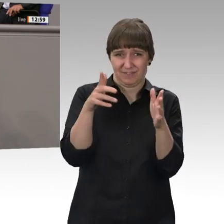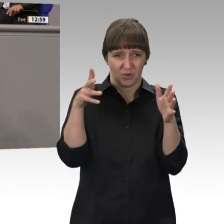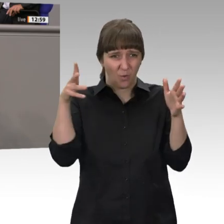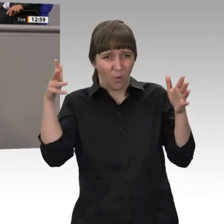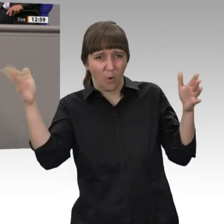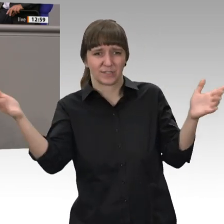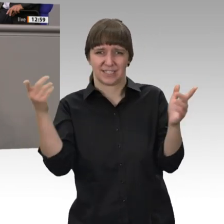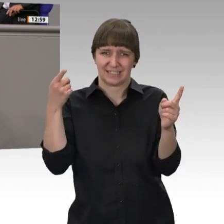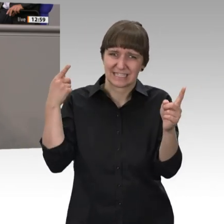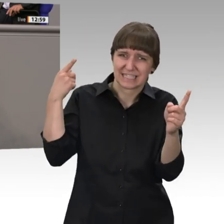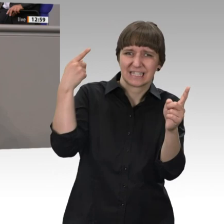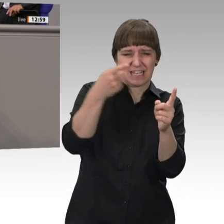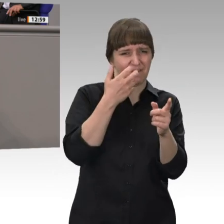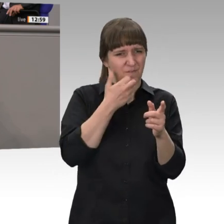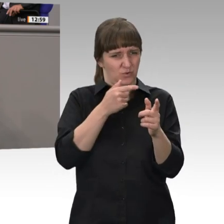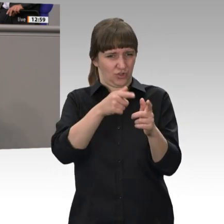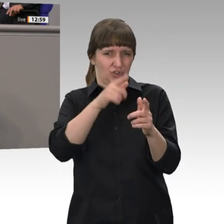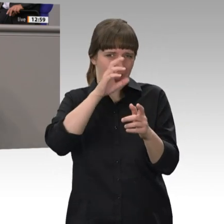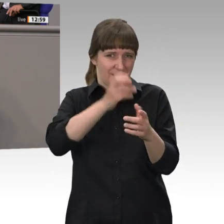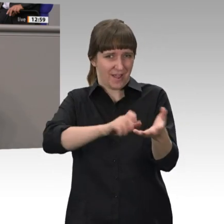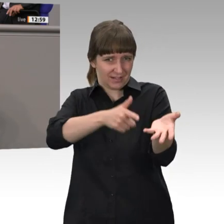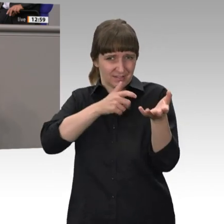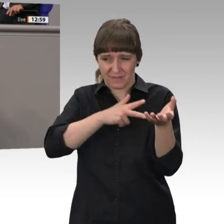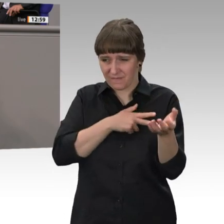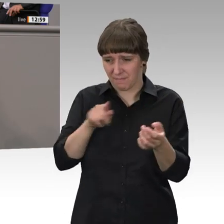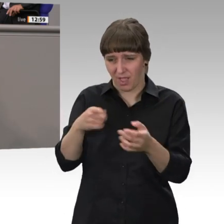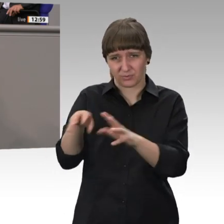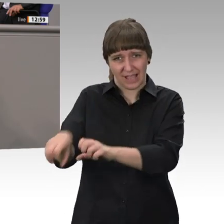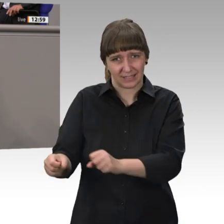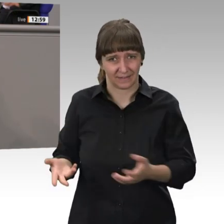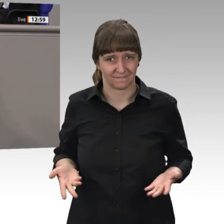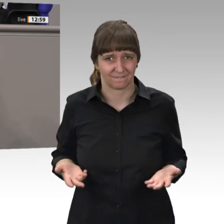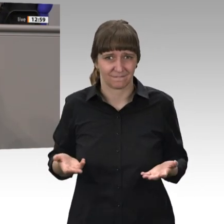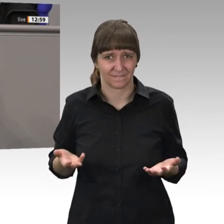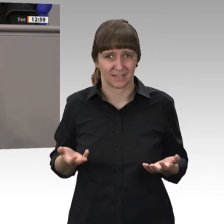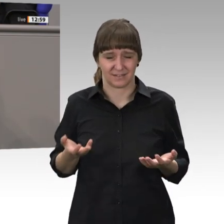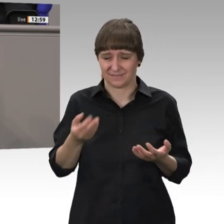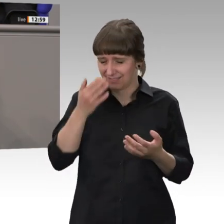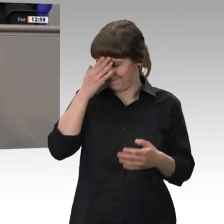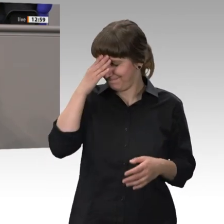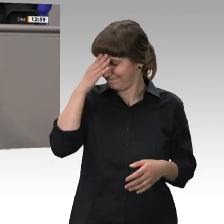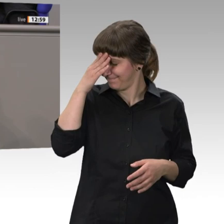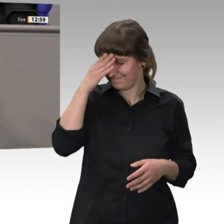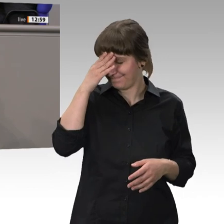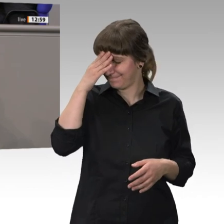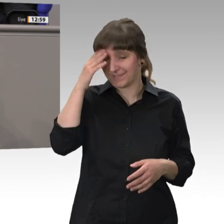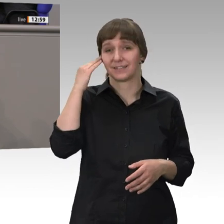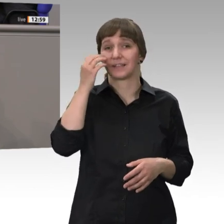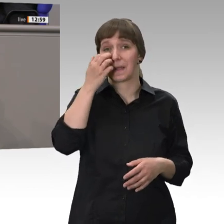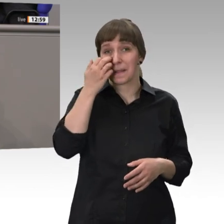Das ist doch wahnwitzig, wenn wenigstens bei dieser Mäusejagd ein paar Mäuse rauskämen.